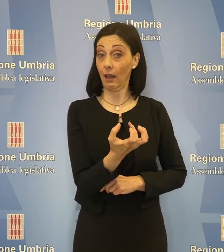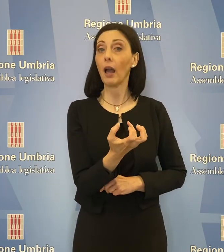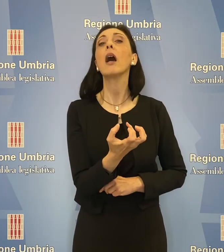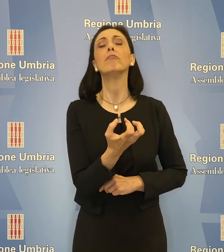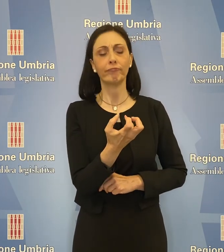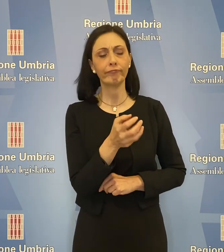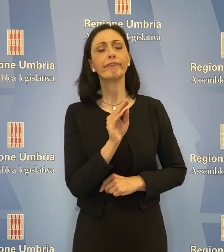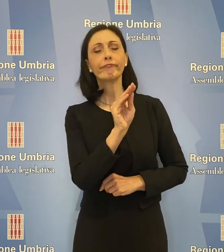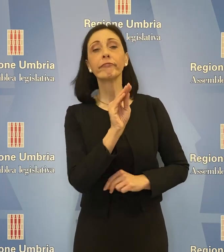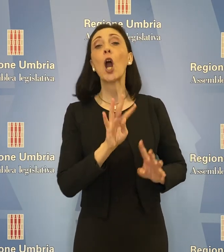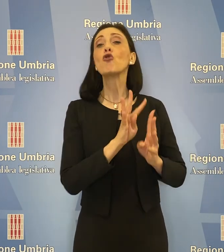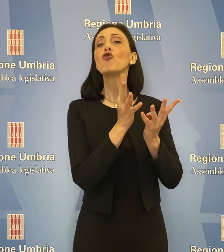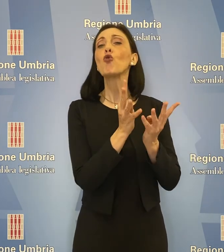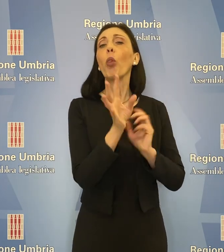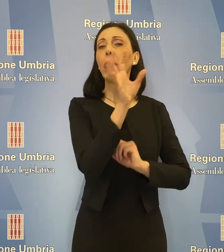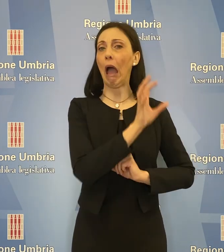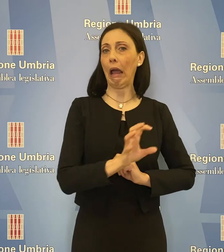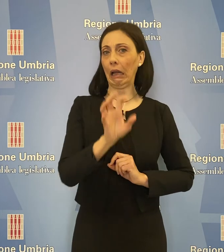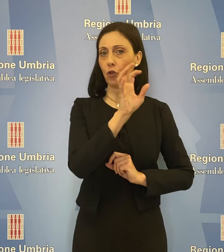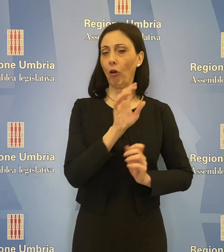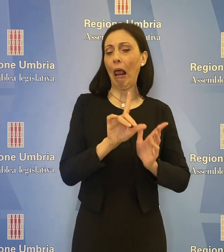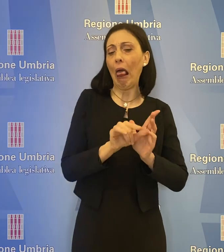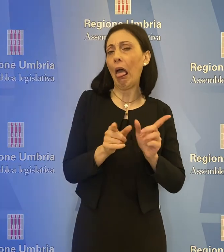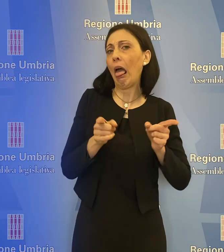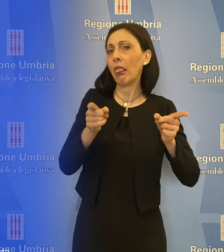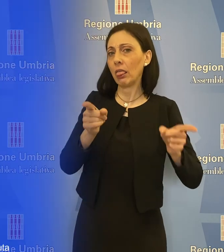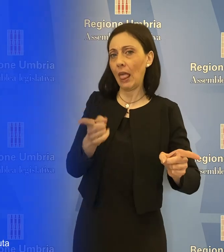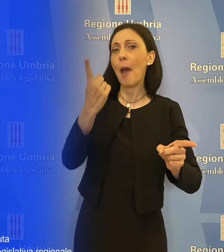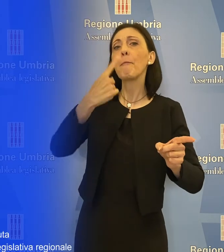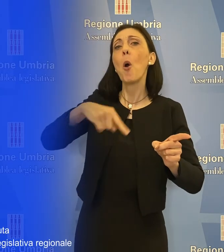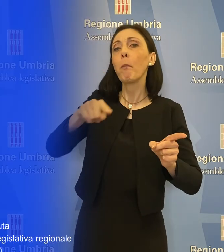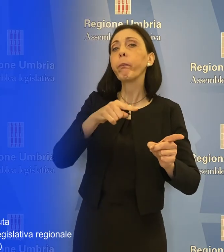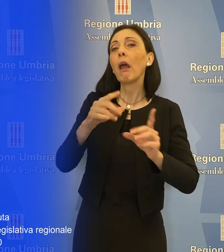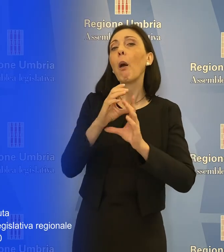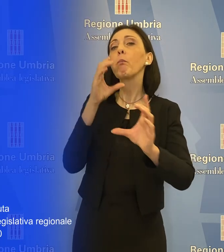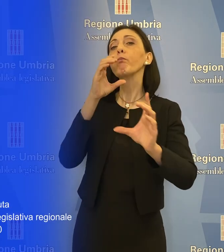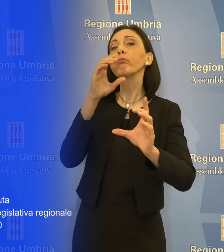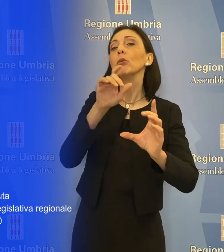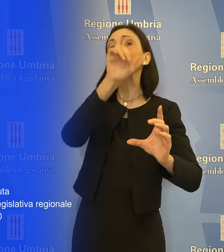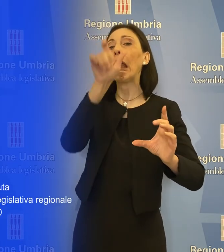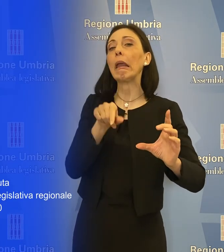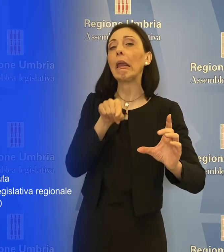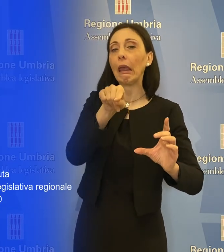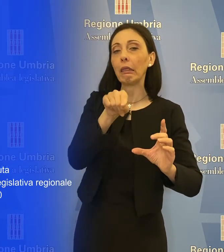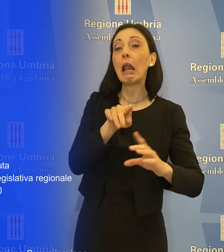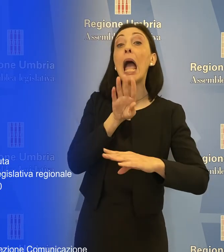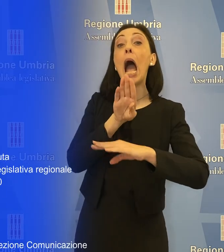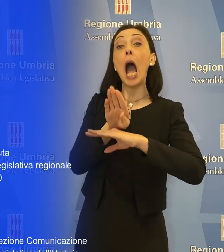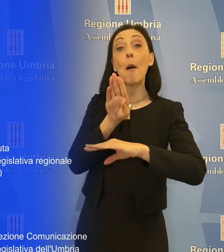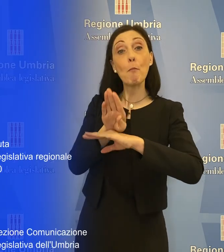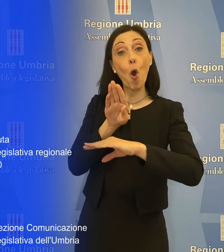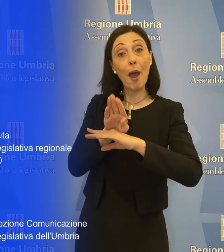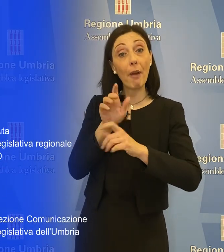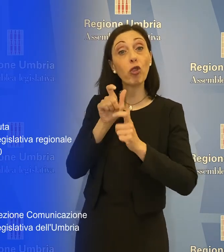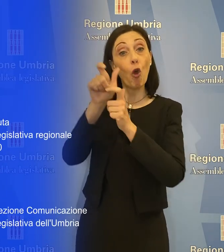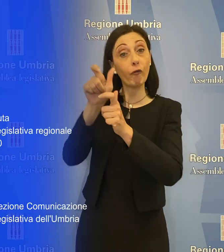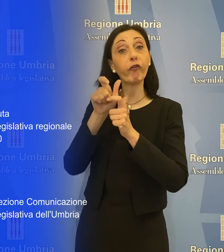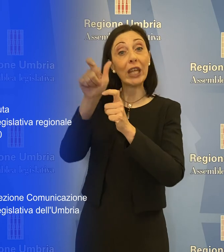regionale intende assicurare, per il tramite del gestore Bus Italia, i rimborsi degli abbonamenti di viaggio non goduti a causa del